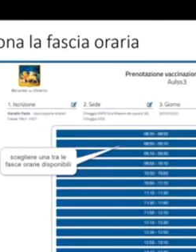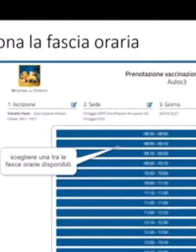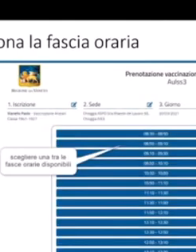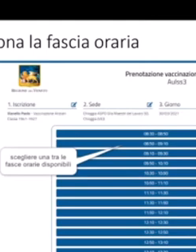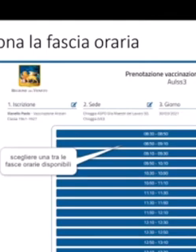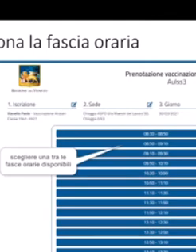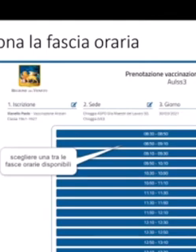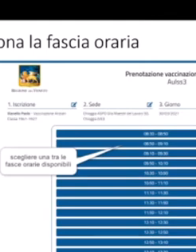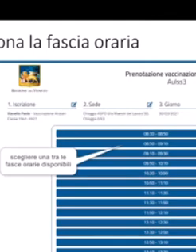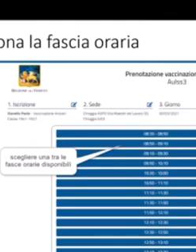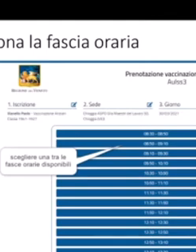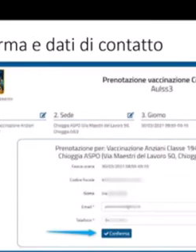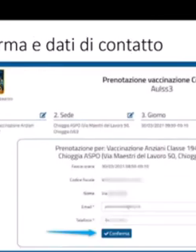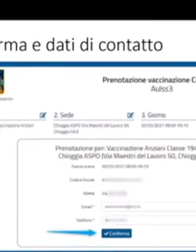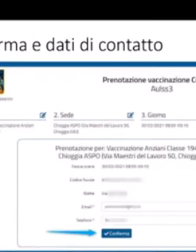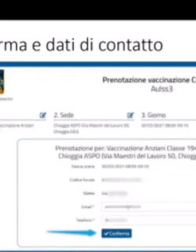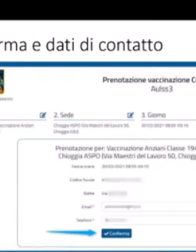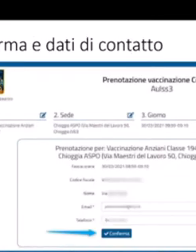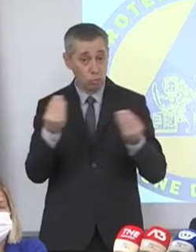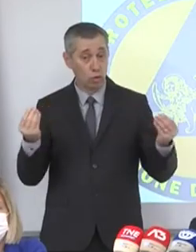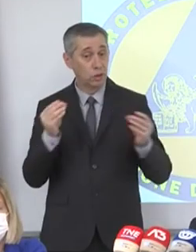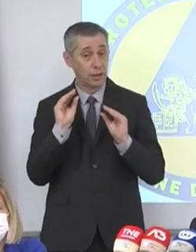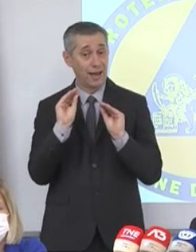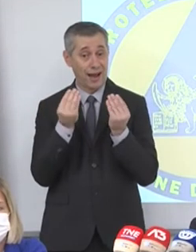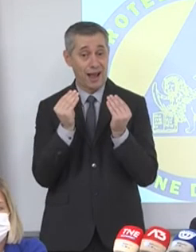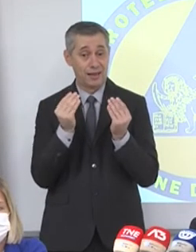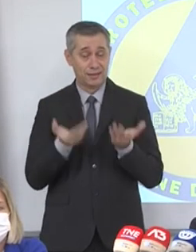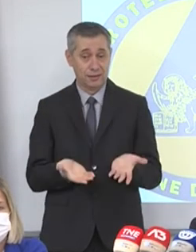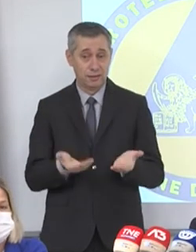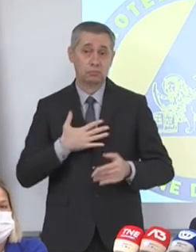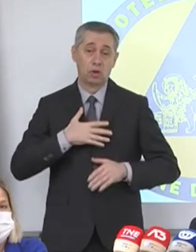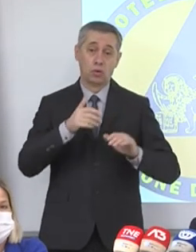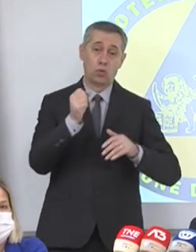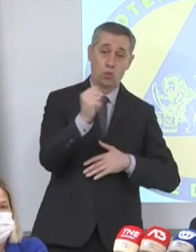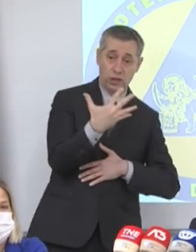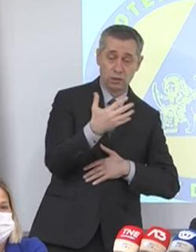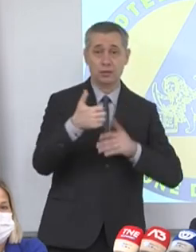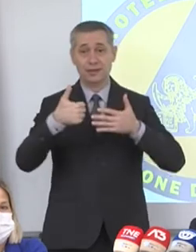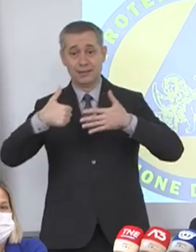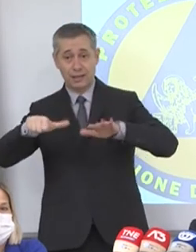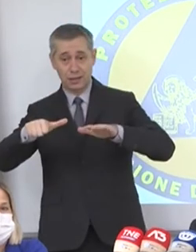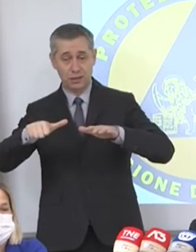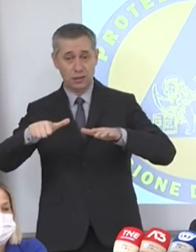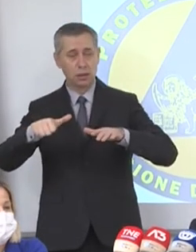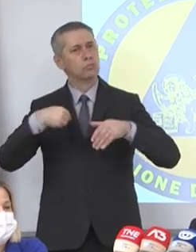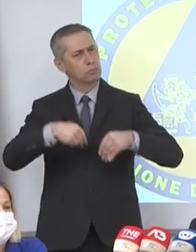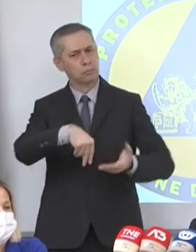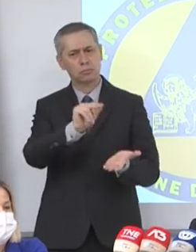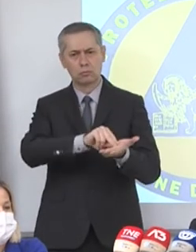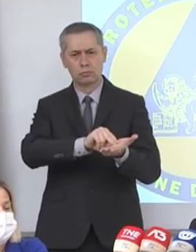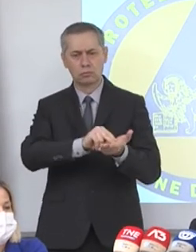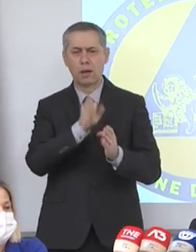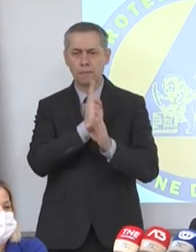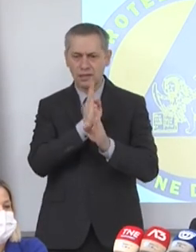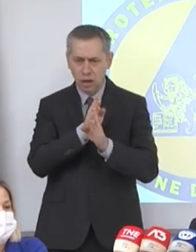questa fosse un'opportunità davvero da non lasciarsi scappare. I ragazzi che a 15-16 anni si sono prenotati a mezzanotte e un